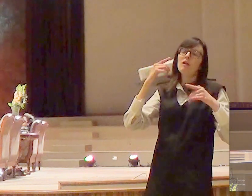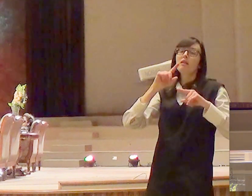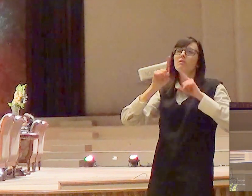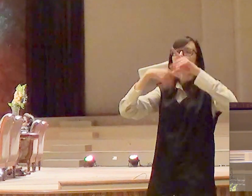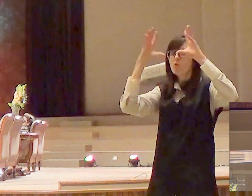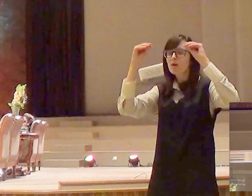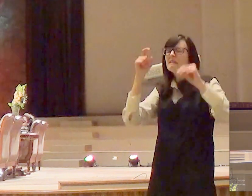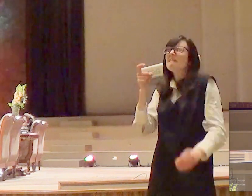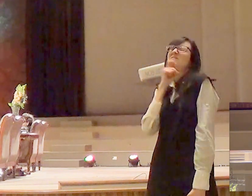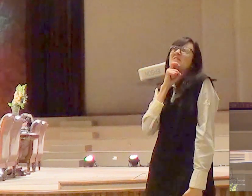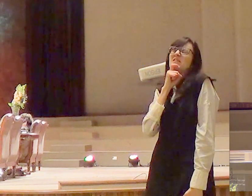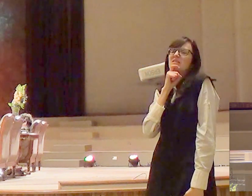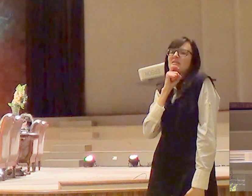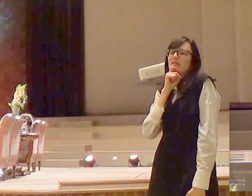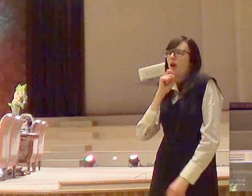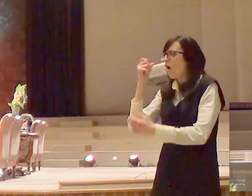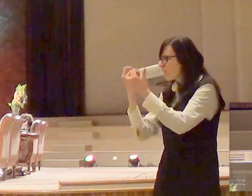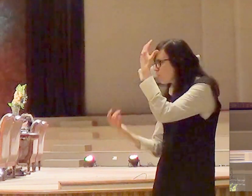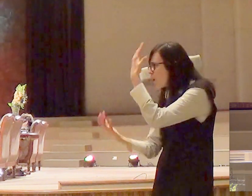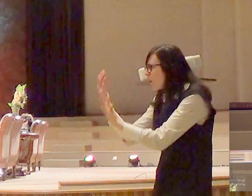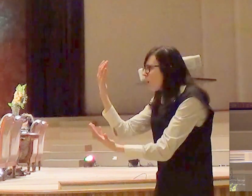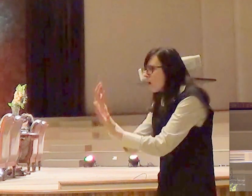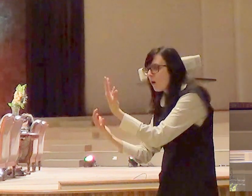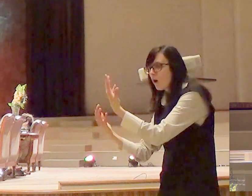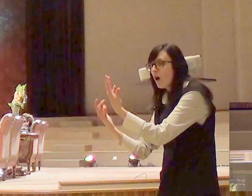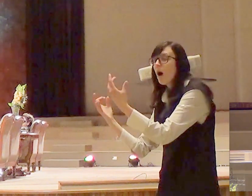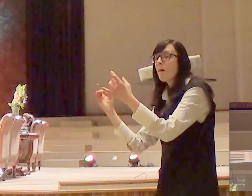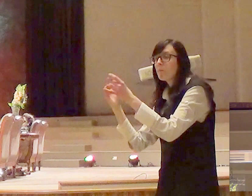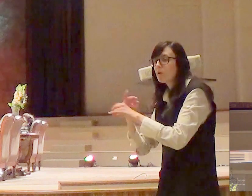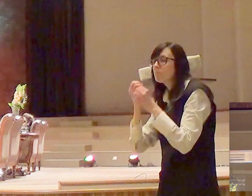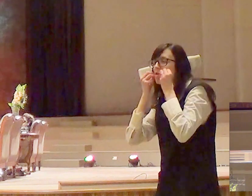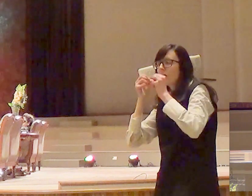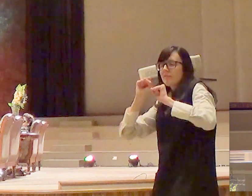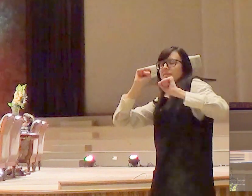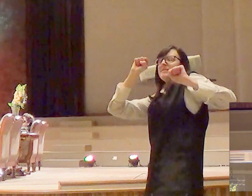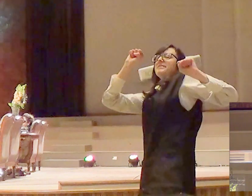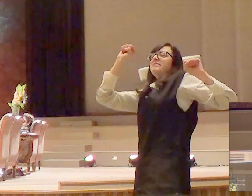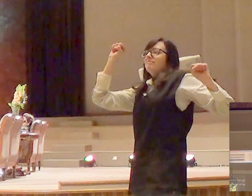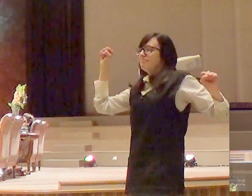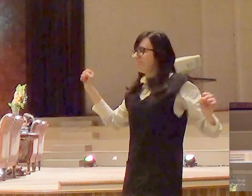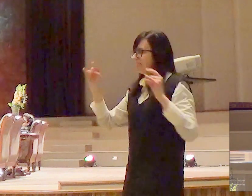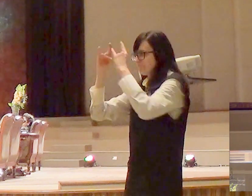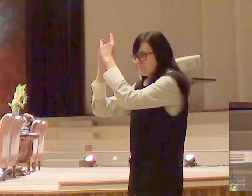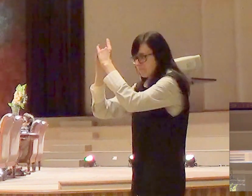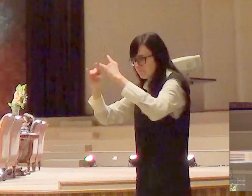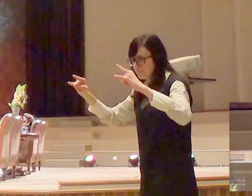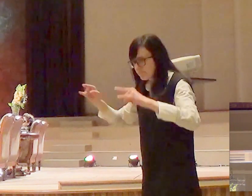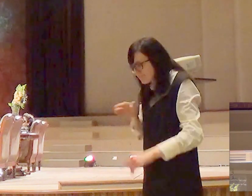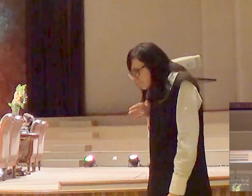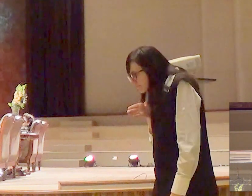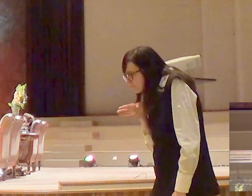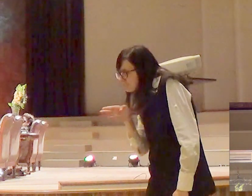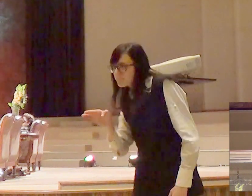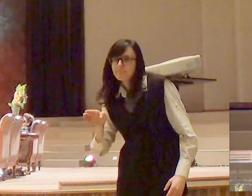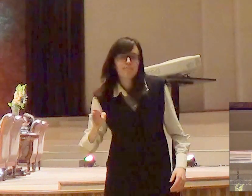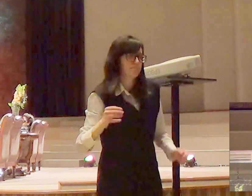E toda manhã cedo, quando Moisés se levantava, ele entrava na tenda da congregação e o chequinar de Deus